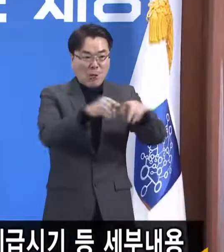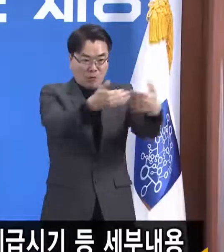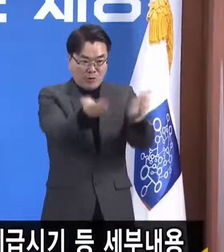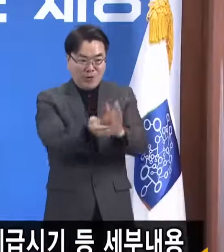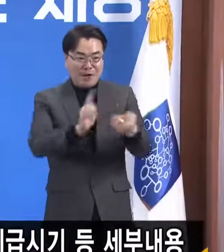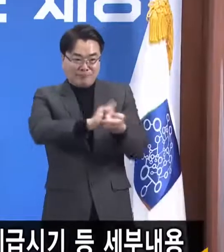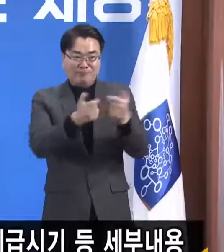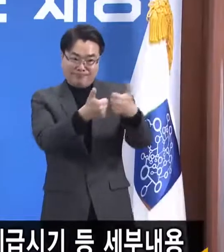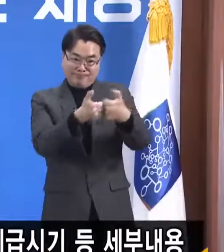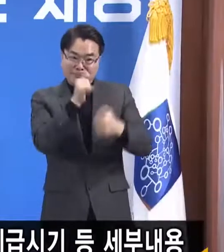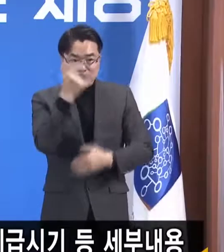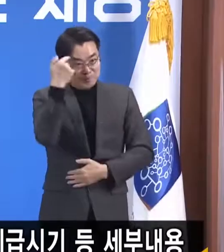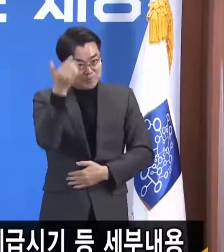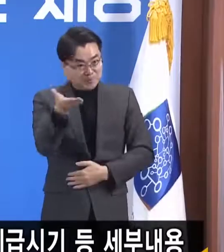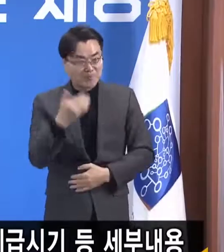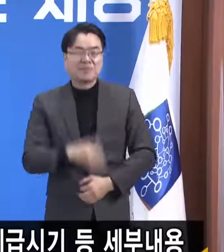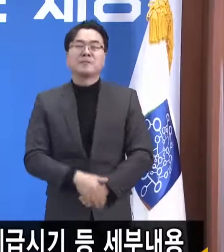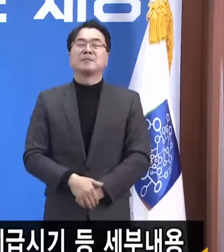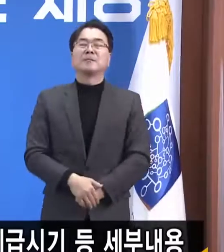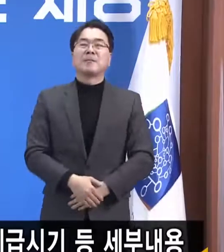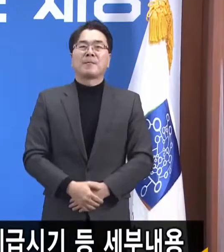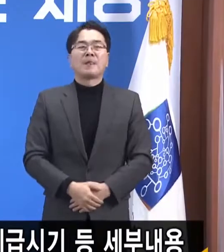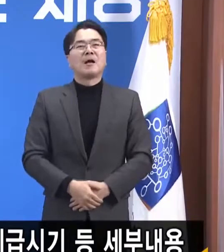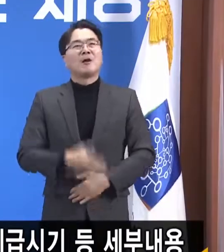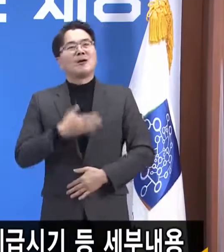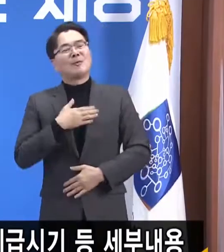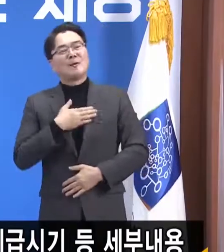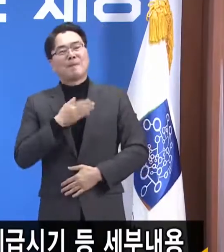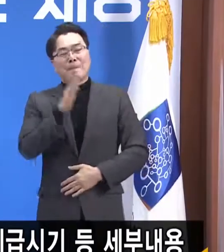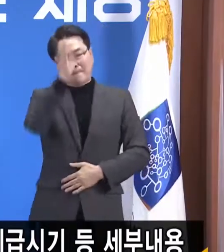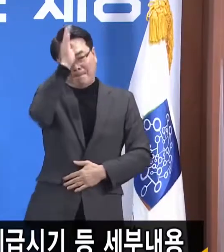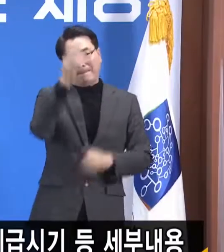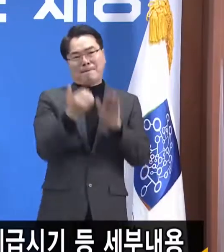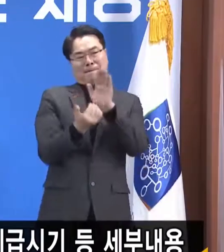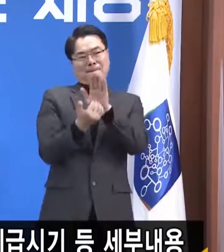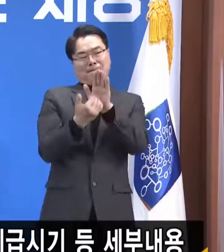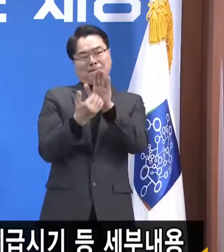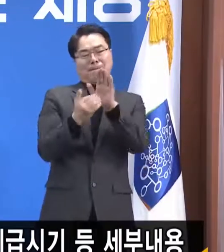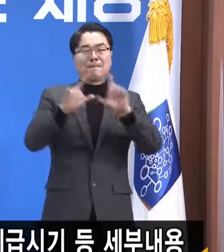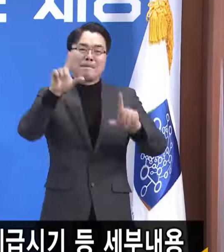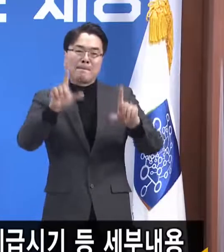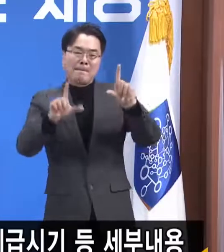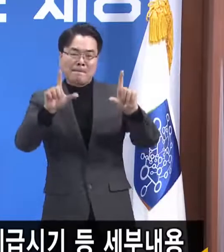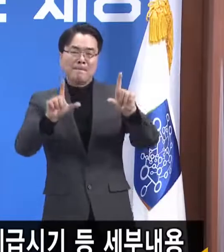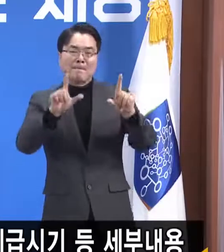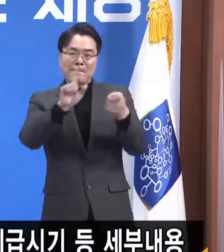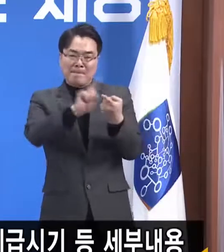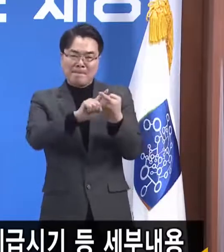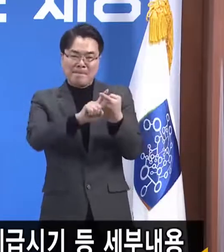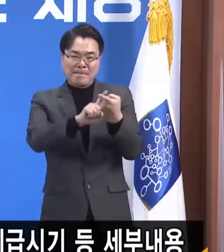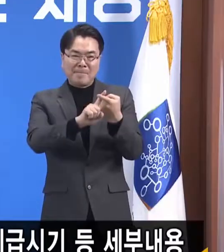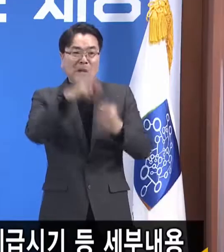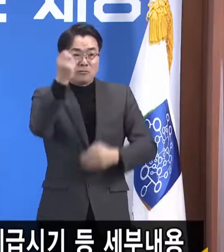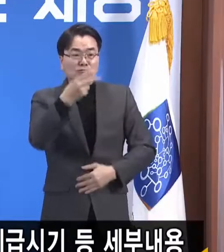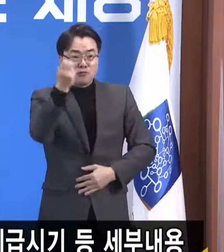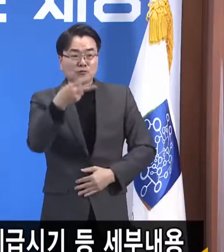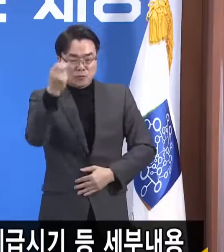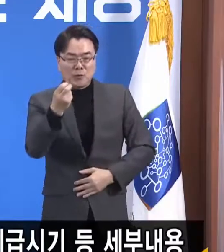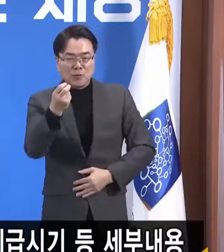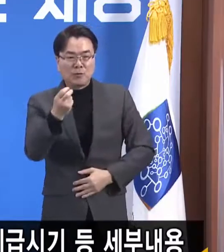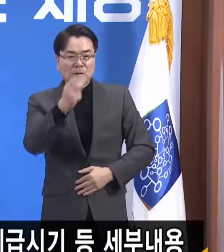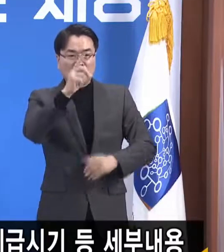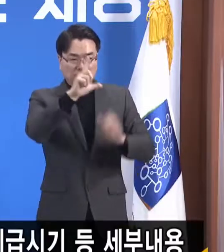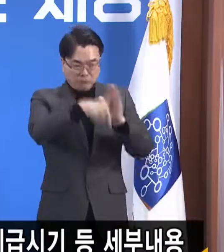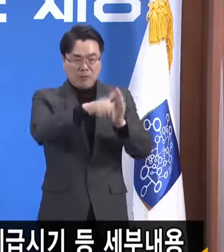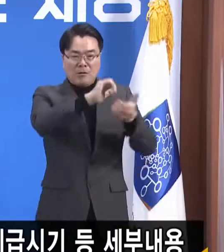저희가 방역 상황에 대해서는 이미 수시로 정기적으로